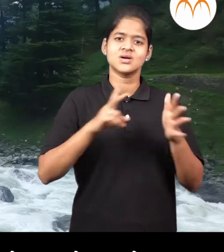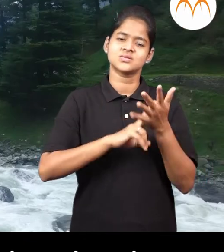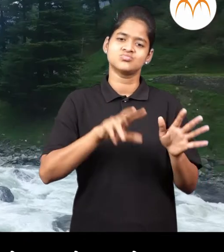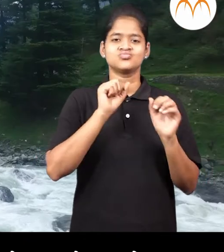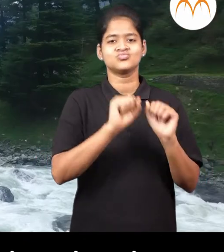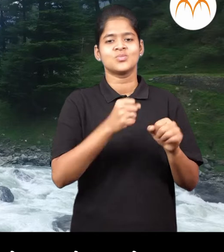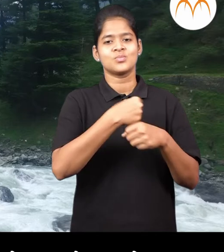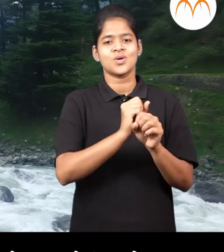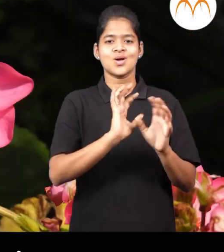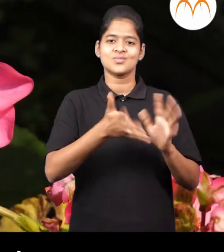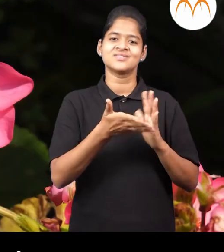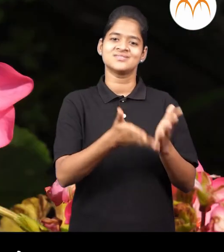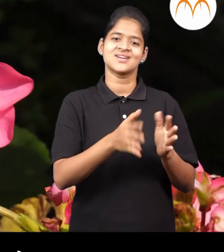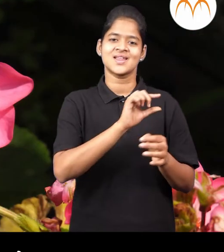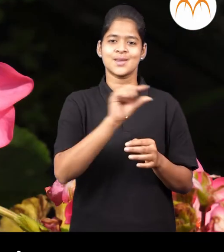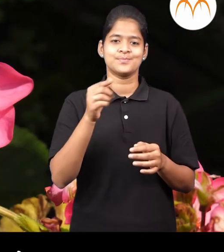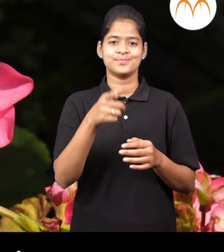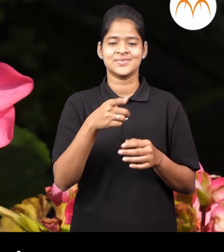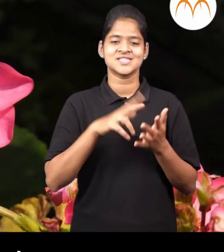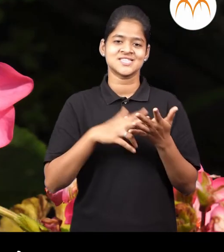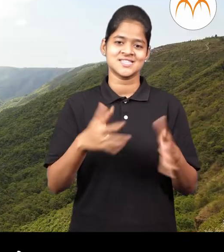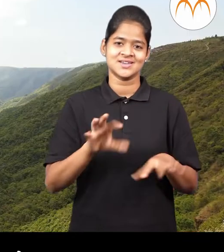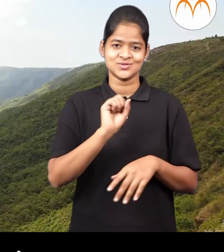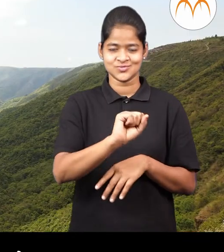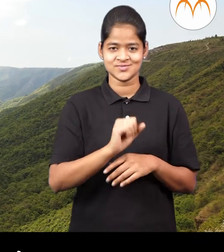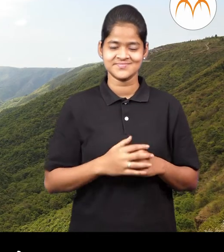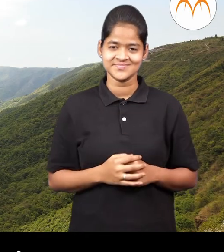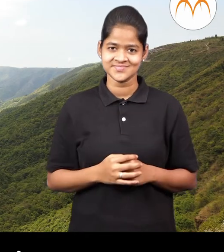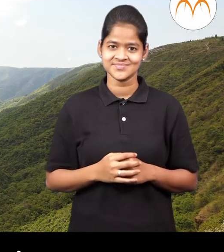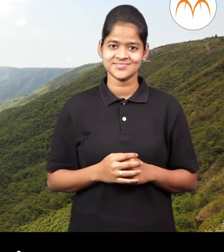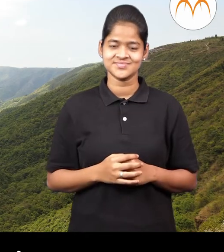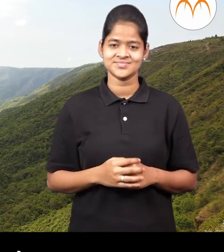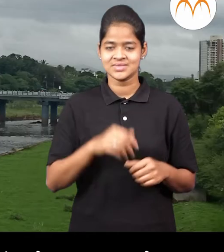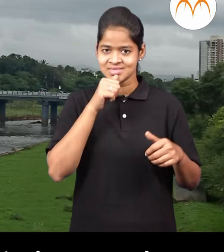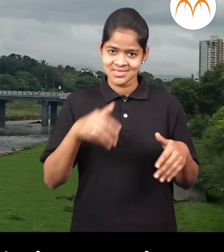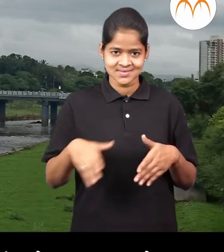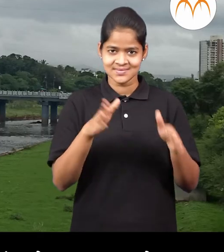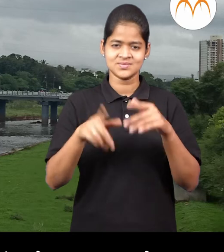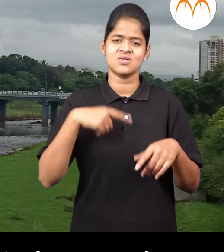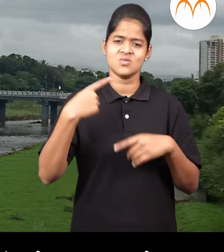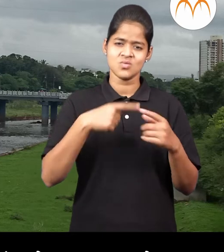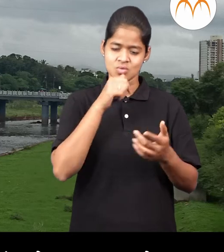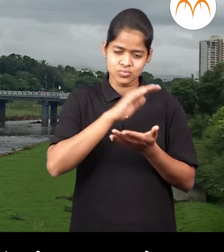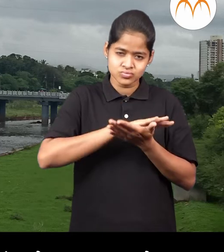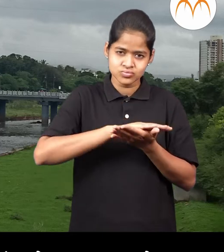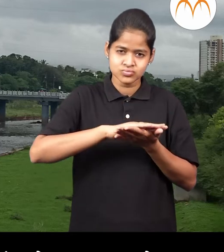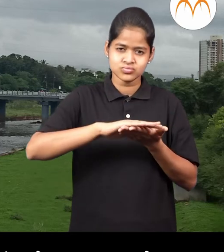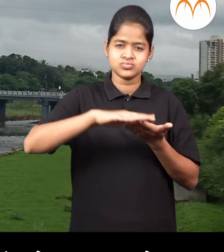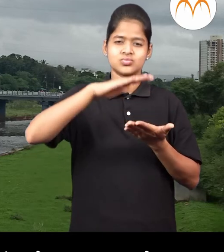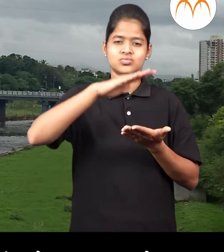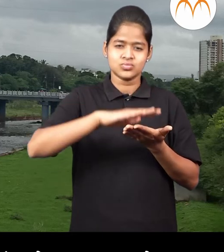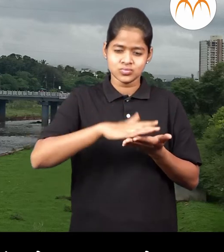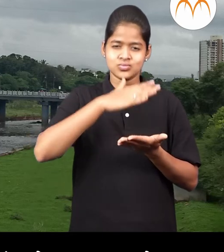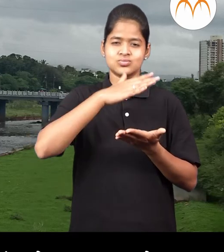धालेले गोष्टी है या गोष्टीनना नईसरगी गोष्टी आसे मंटात नदीचे पाणी नहमी संथ